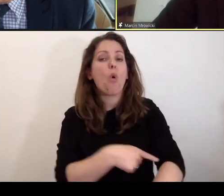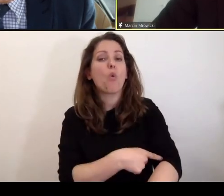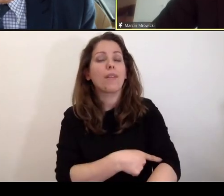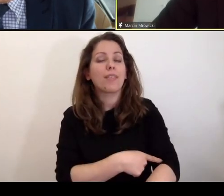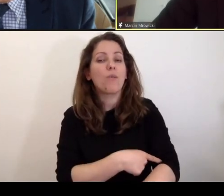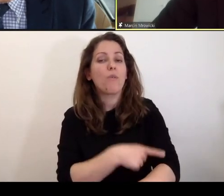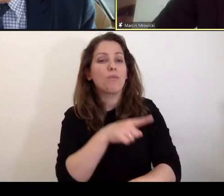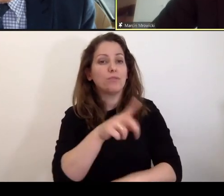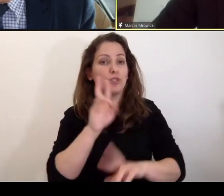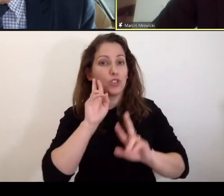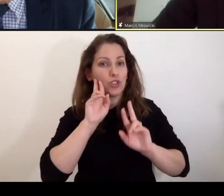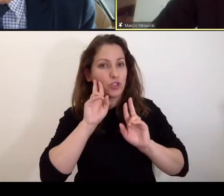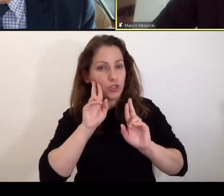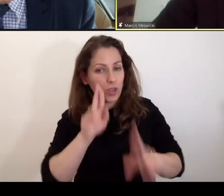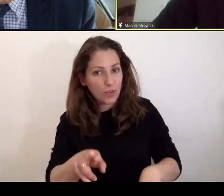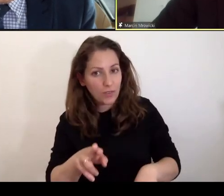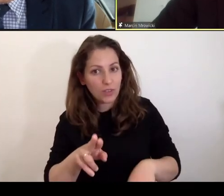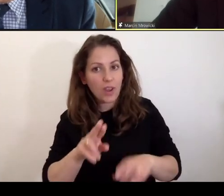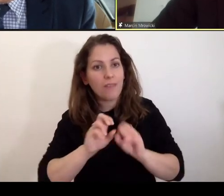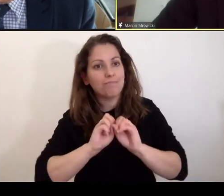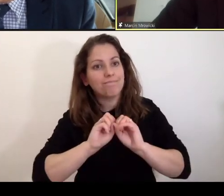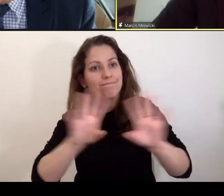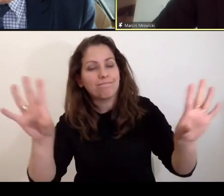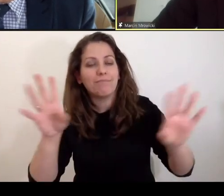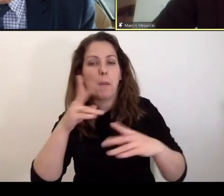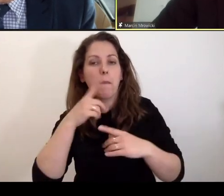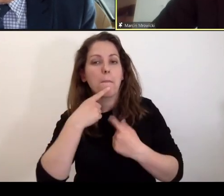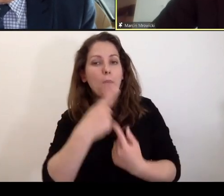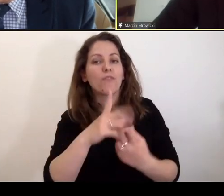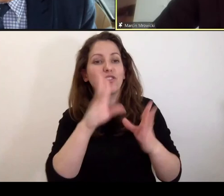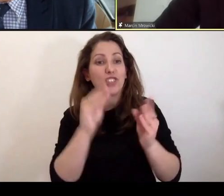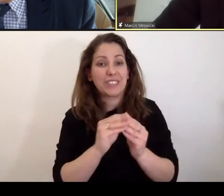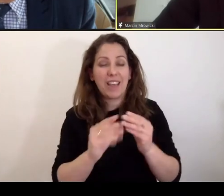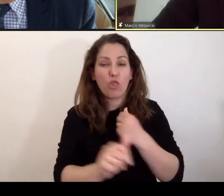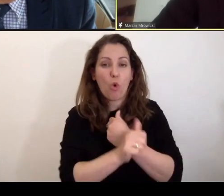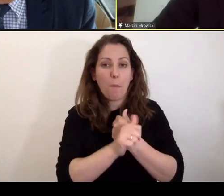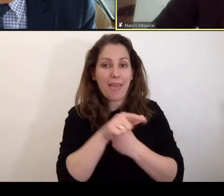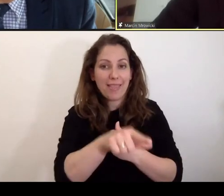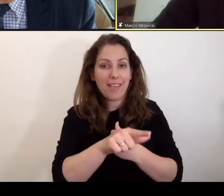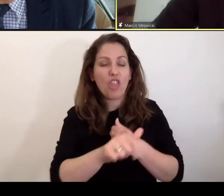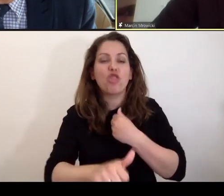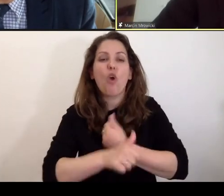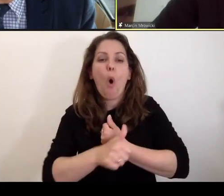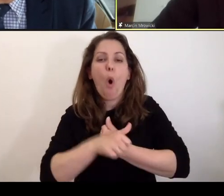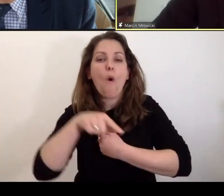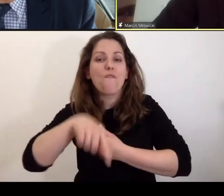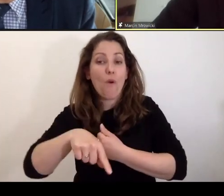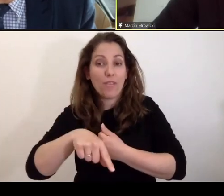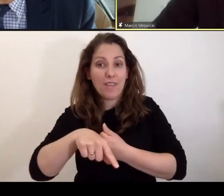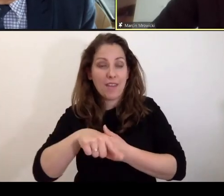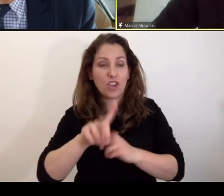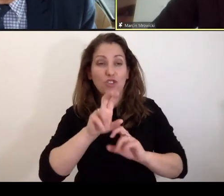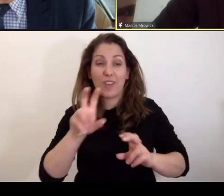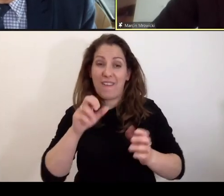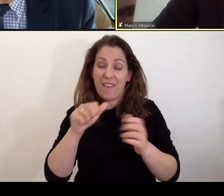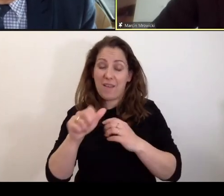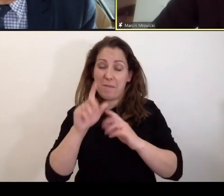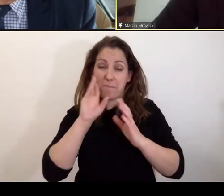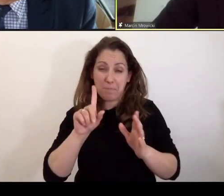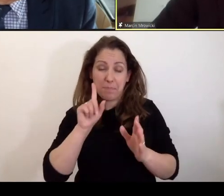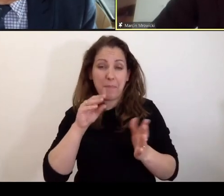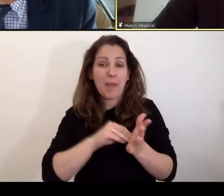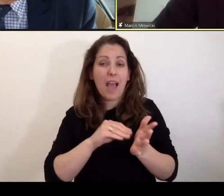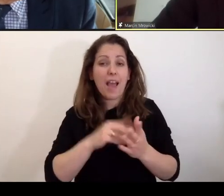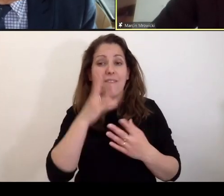rzeczywistości ujawnia wszystkie dowody w sprawie, czy też w praktyce wygląda to jednak tak,